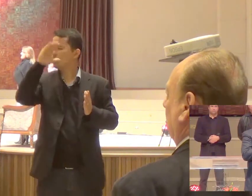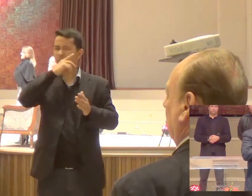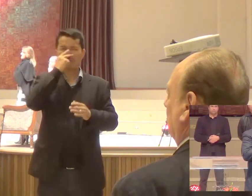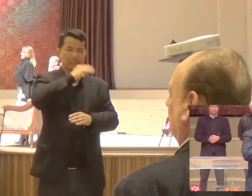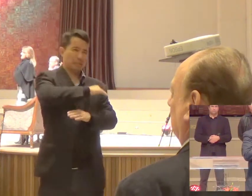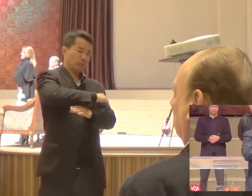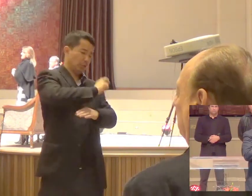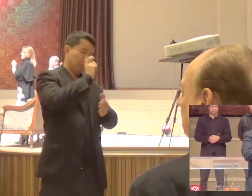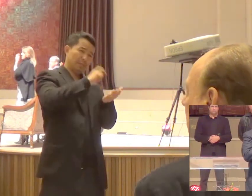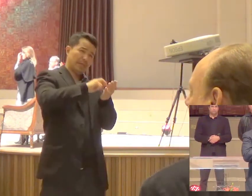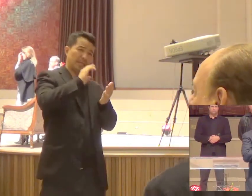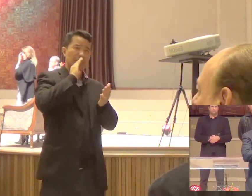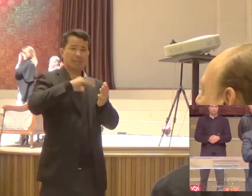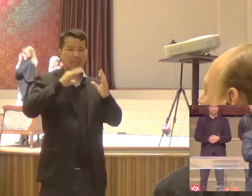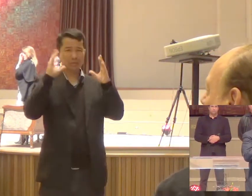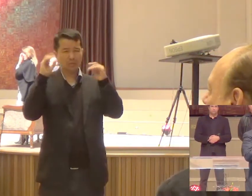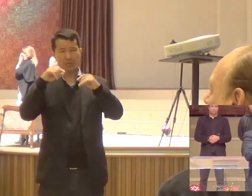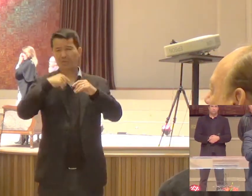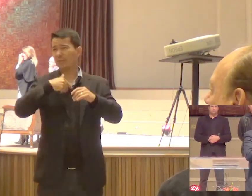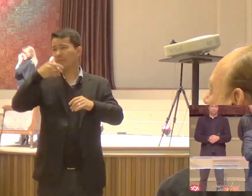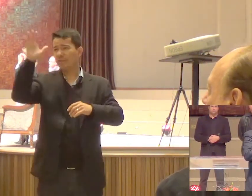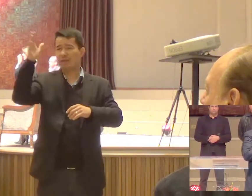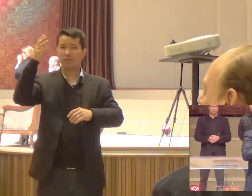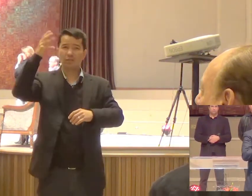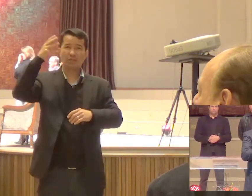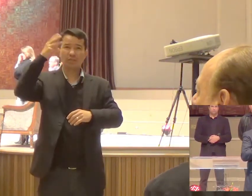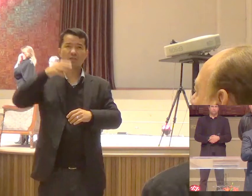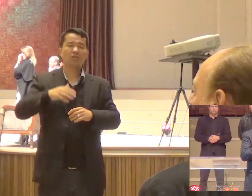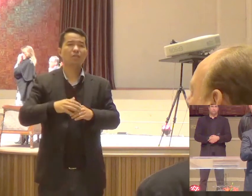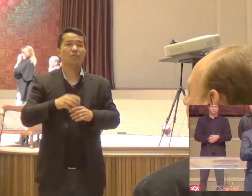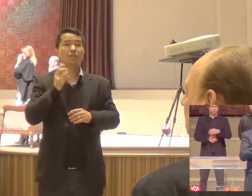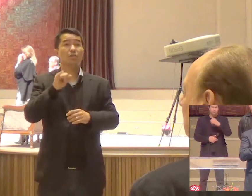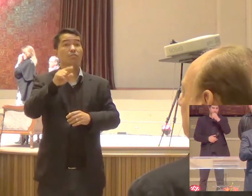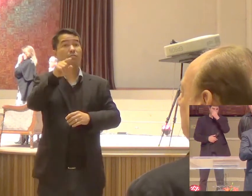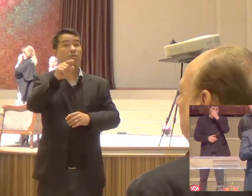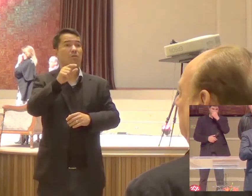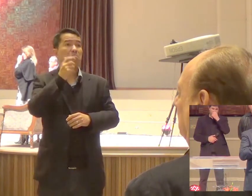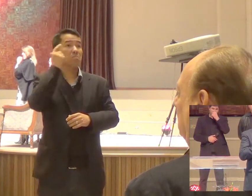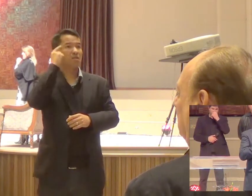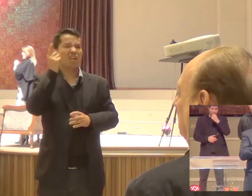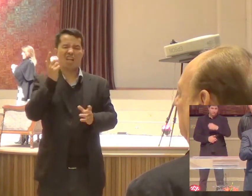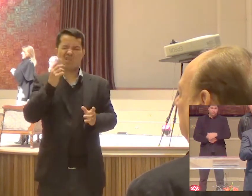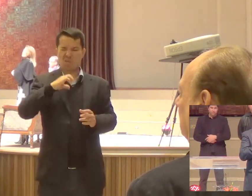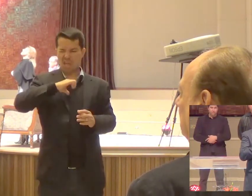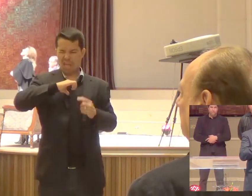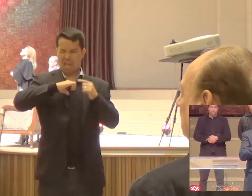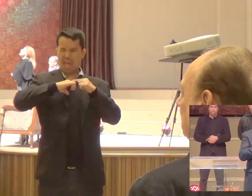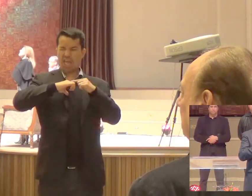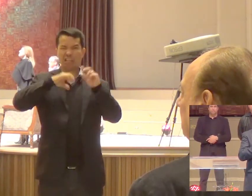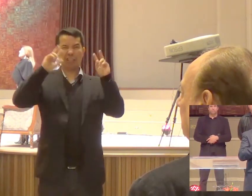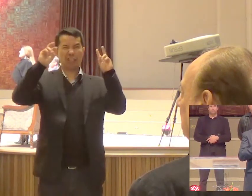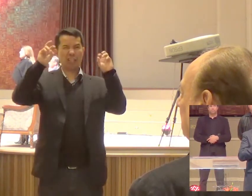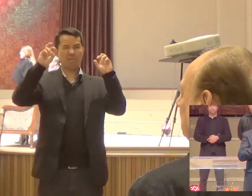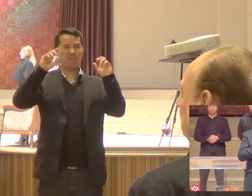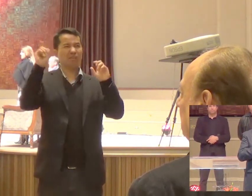Se você falar assim Para mim Não me interessa muito Esse assunto Eu vou dizer para você Vá Para você ser leão E não ovelha